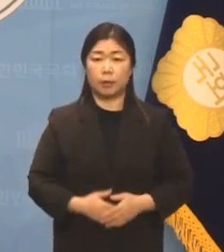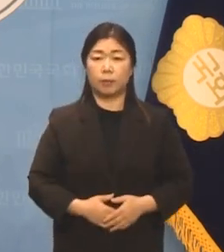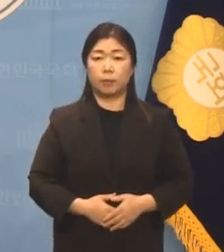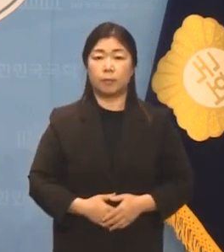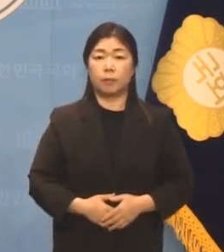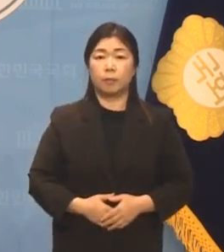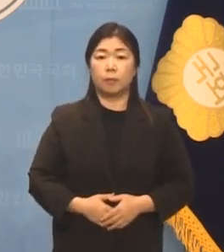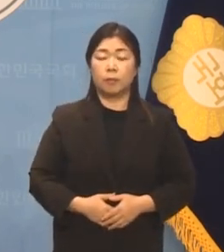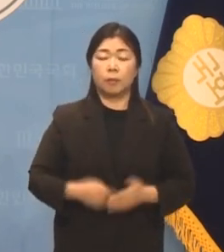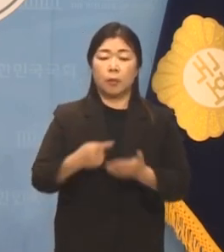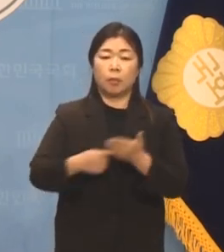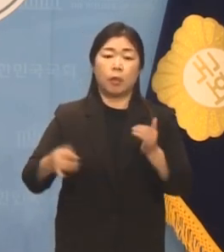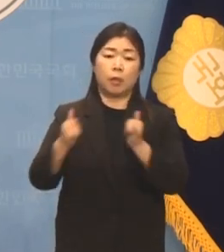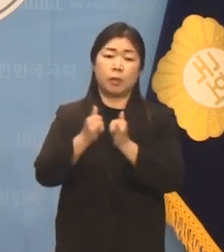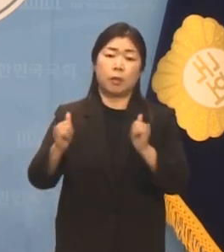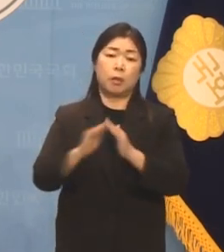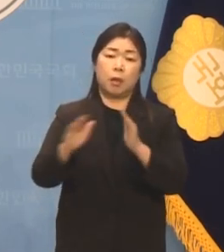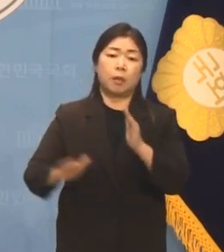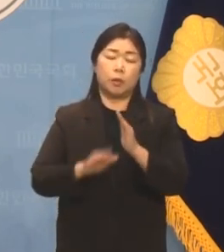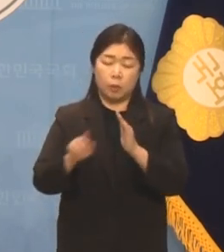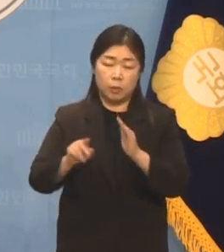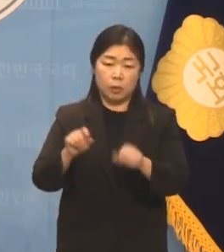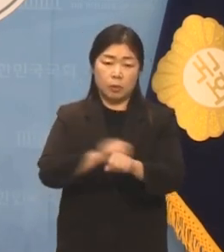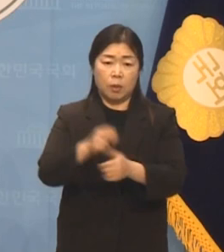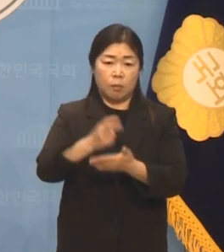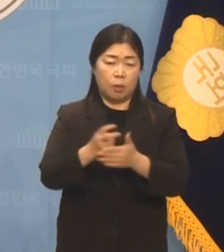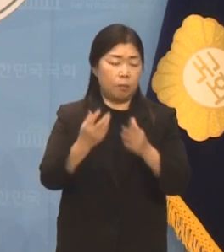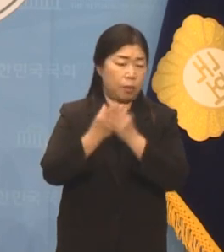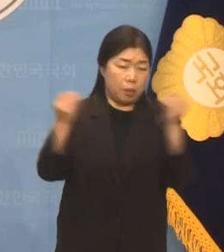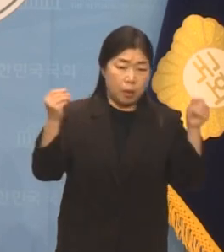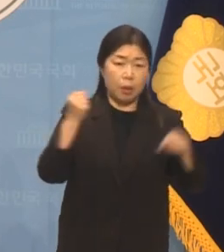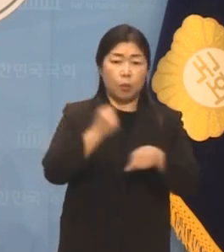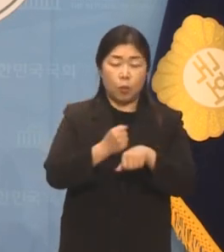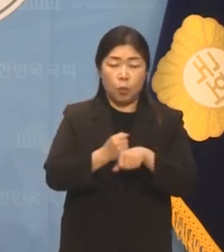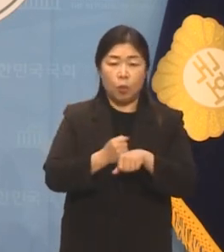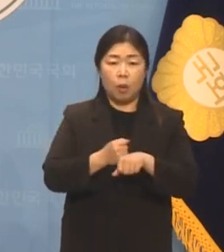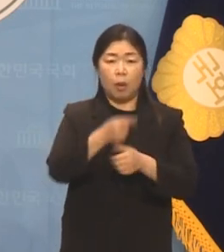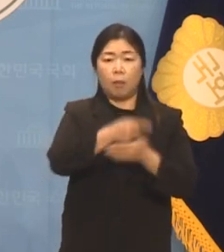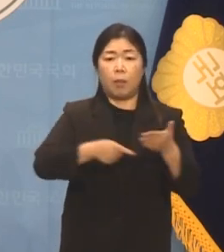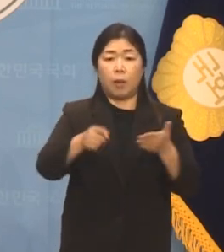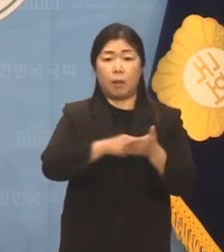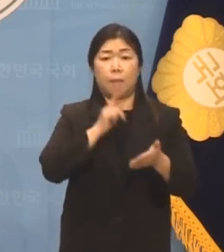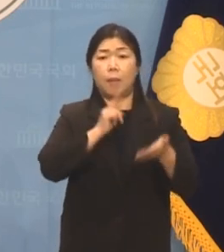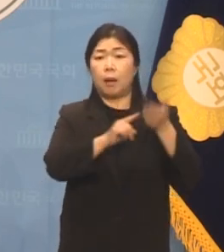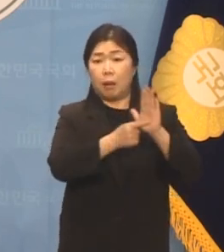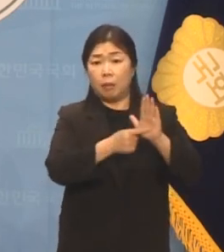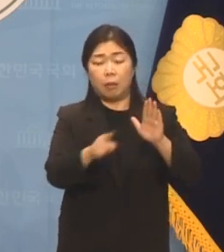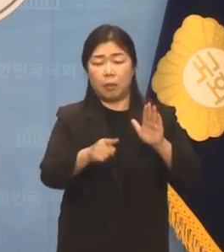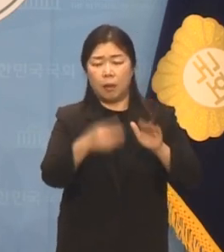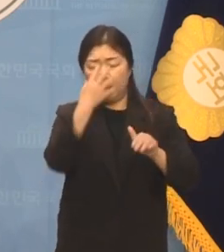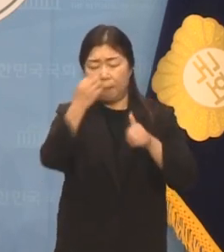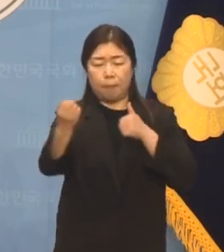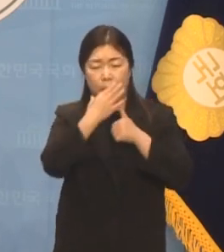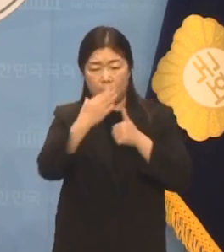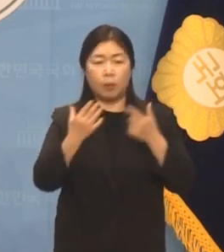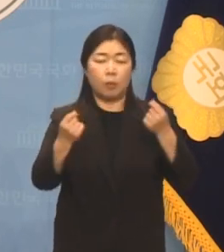유가족들은 특별법 외면하고 배상을 말하는 건 모욕이라고 이미 말한 바 있습니다.